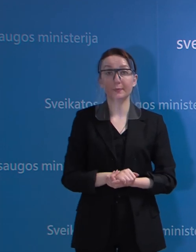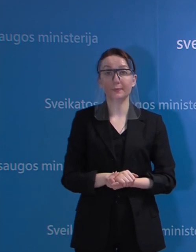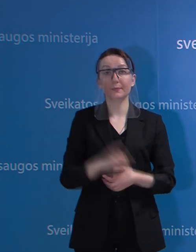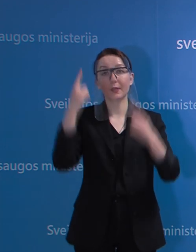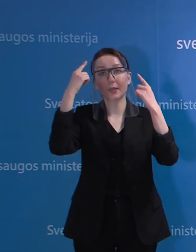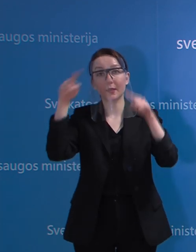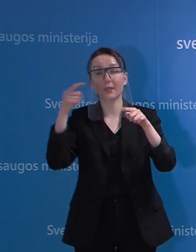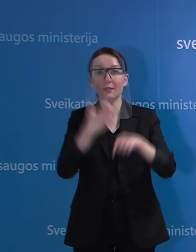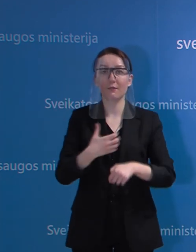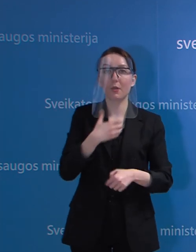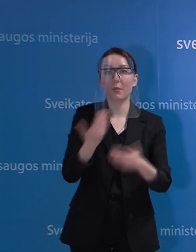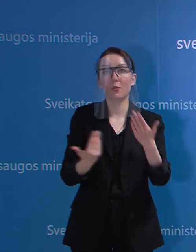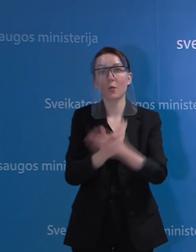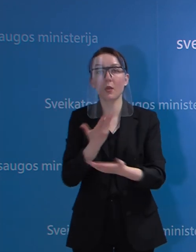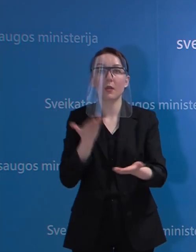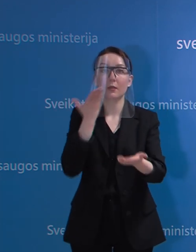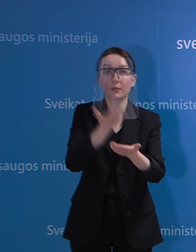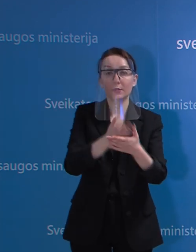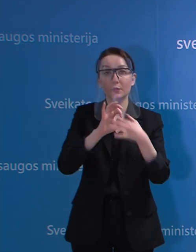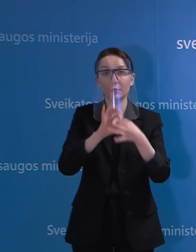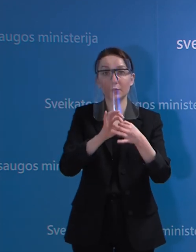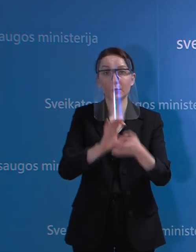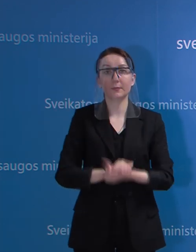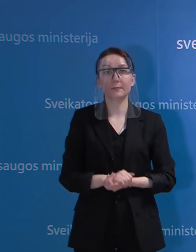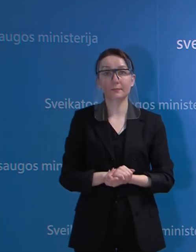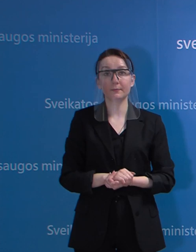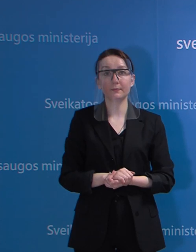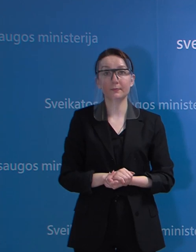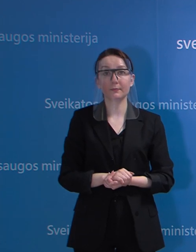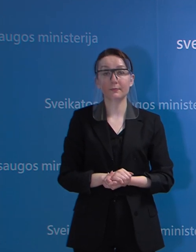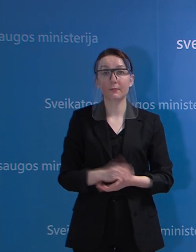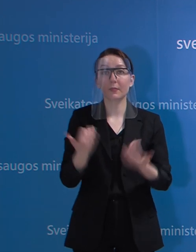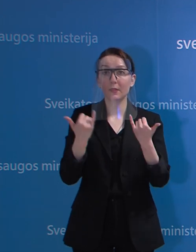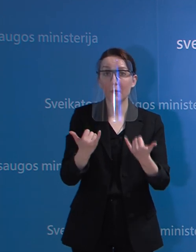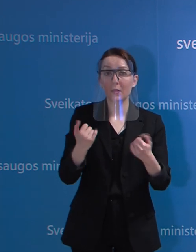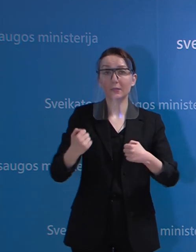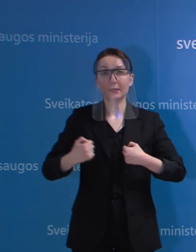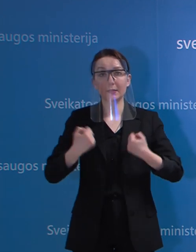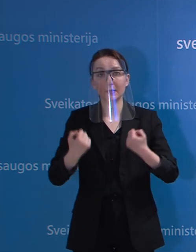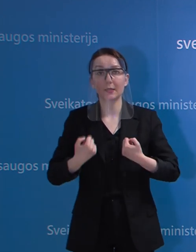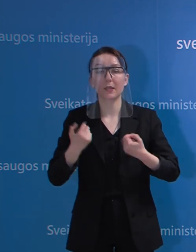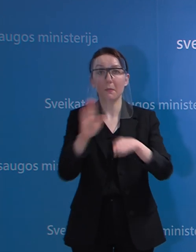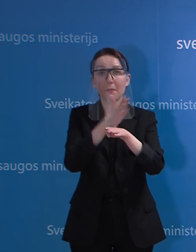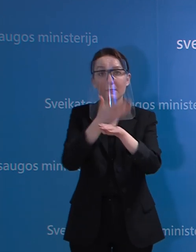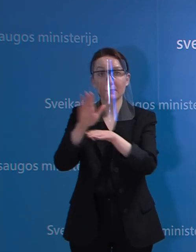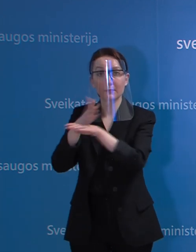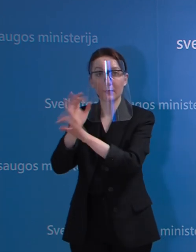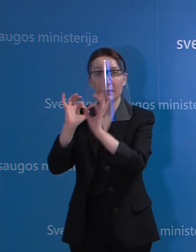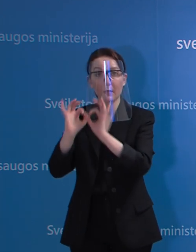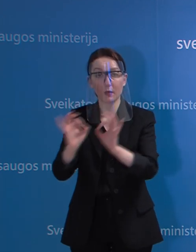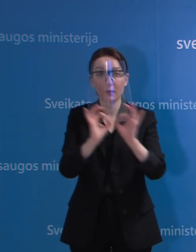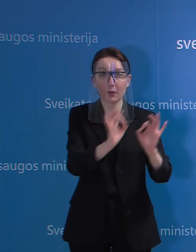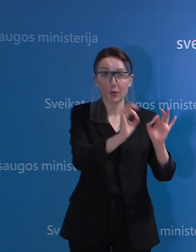Kita svarbi naujiena yra susijusi su tuo, jog yra siekiama racionaliai paskirstyti